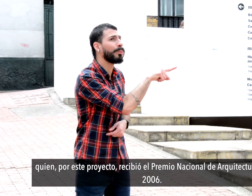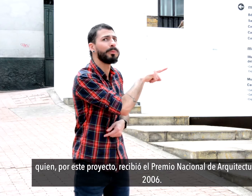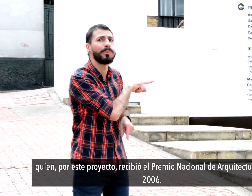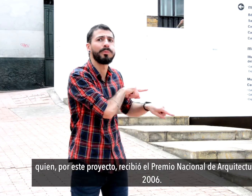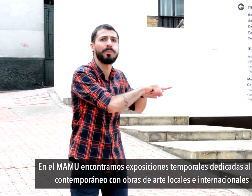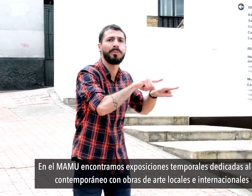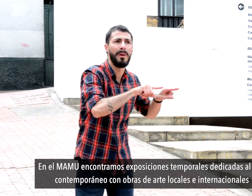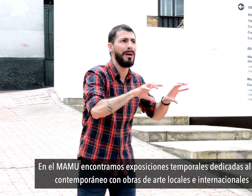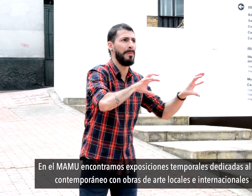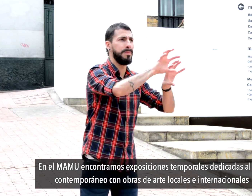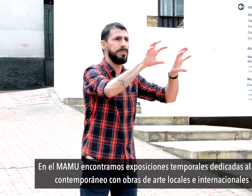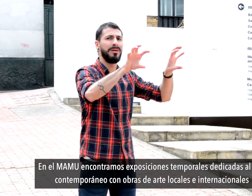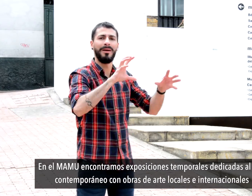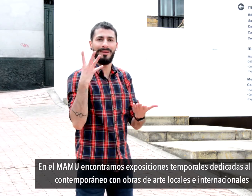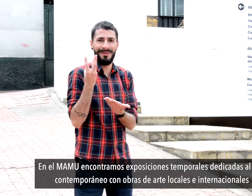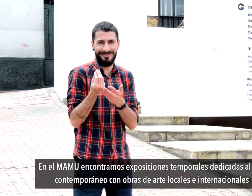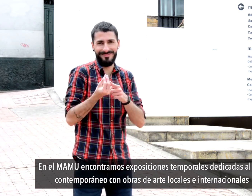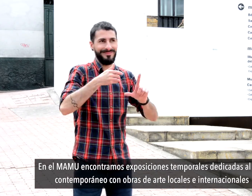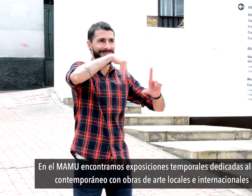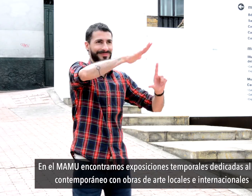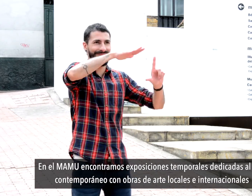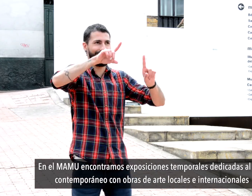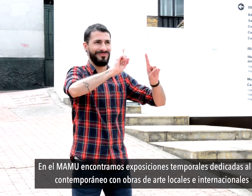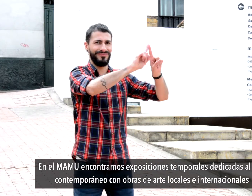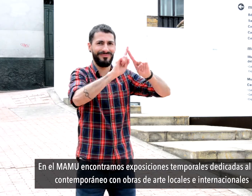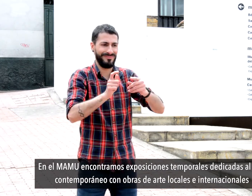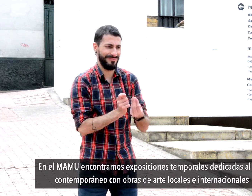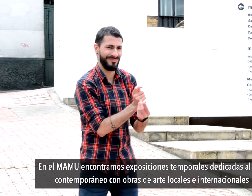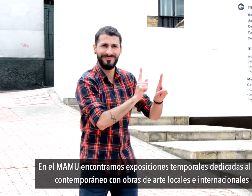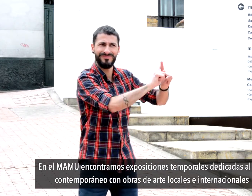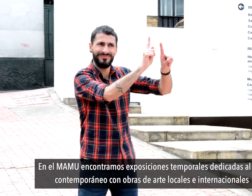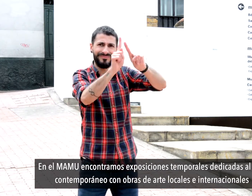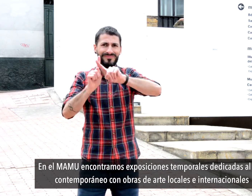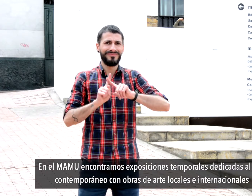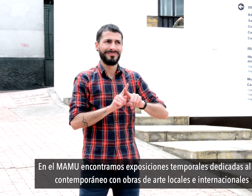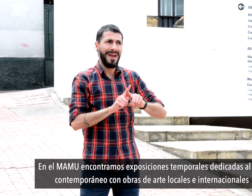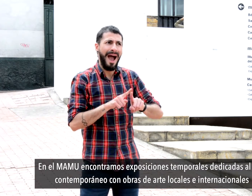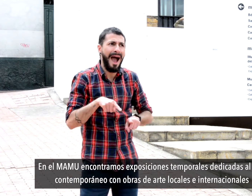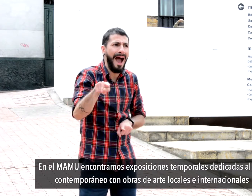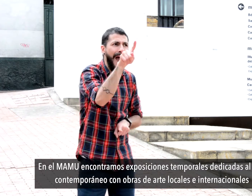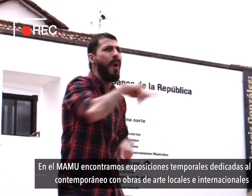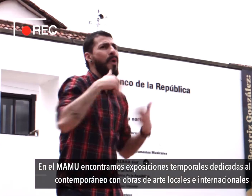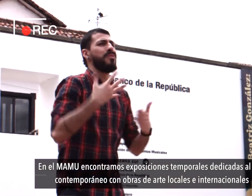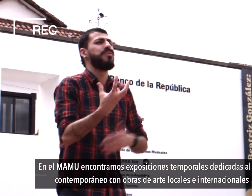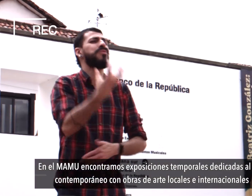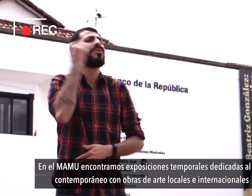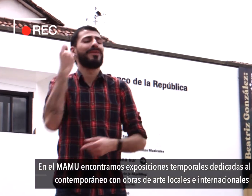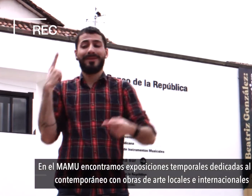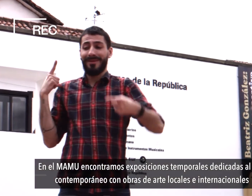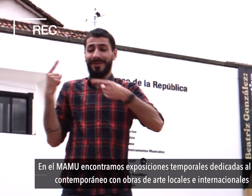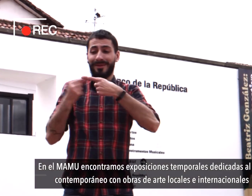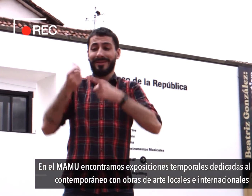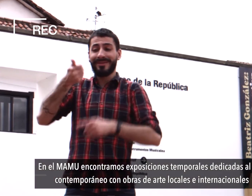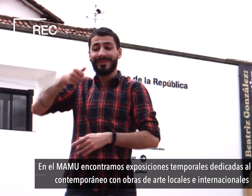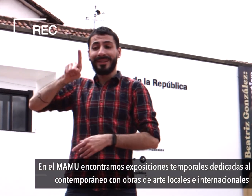En el MAMU encontramos exposiciones temporales dedicadas al arte contemporáneo con obras de arte locales e internacionales,